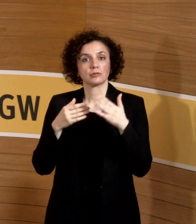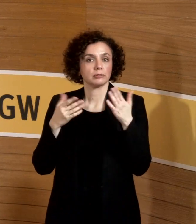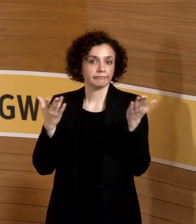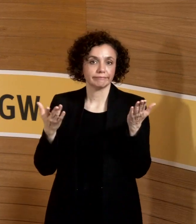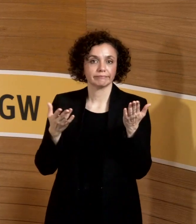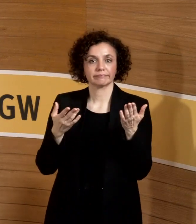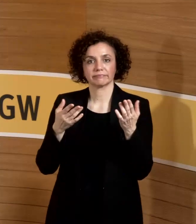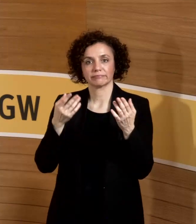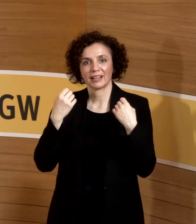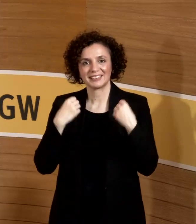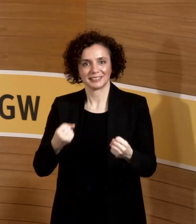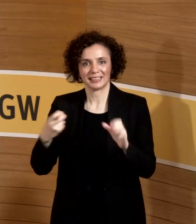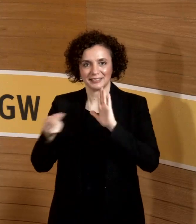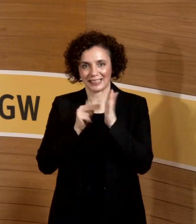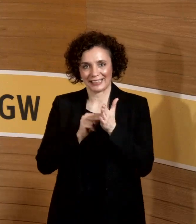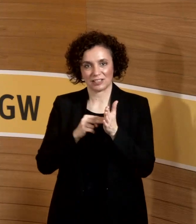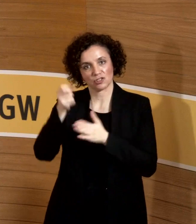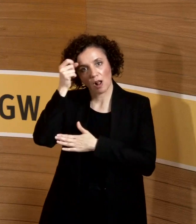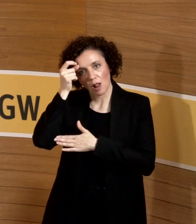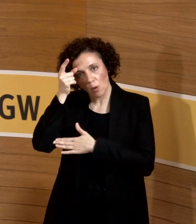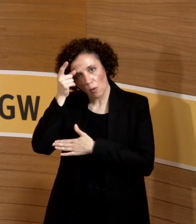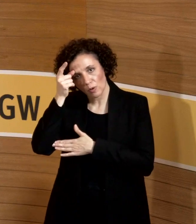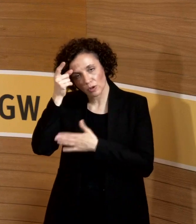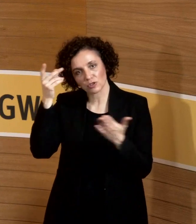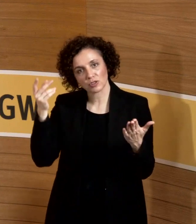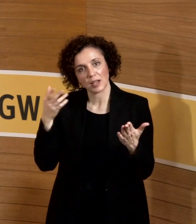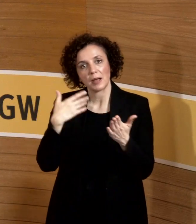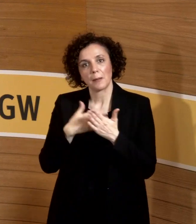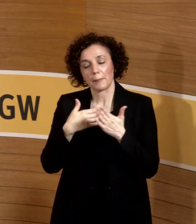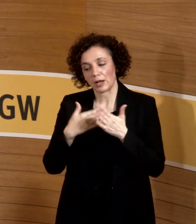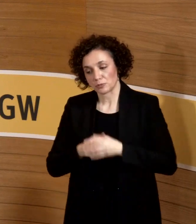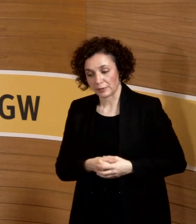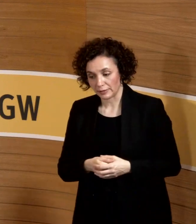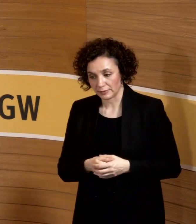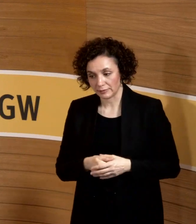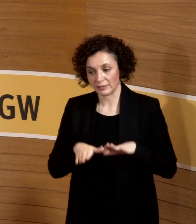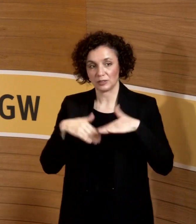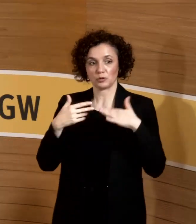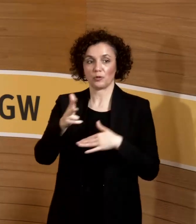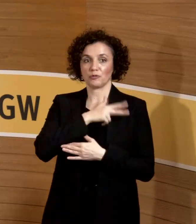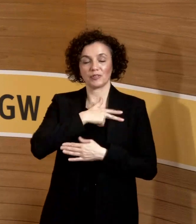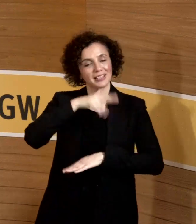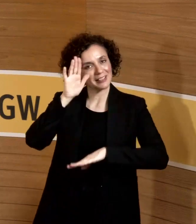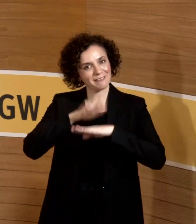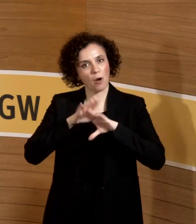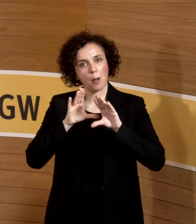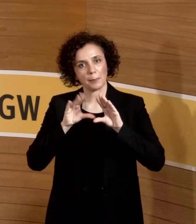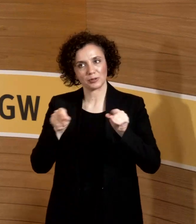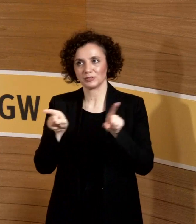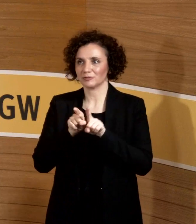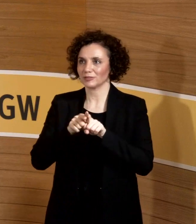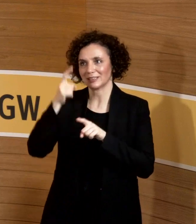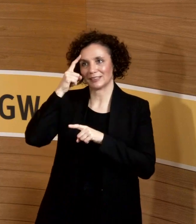sicherheitstechnische Menschenverstand, ich sage immer gerne DGUVV0, wenn man das mal anwendet und sagt, ich habe zwar keine